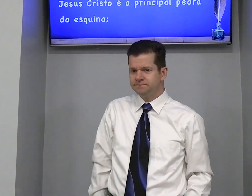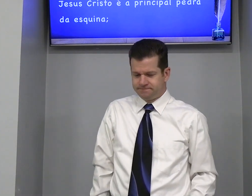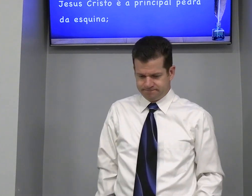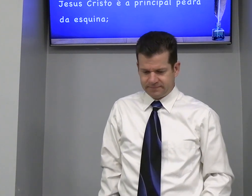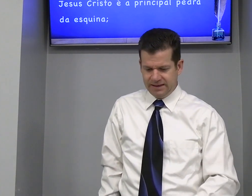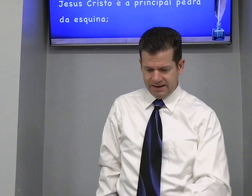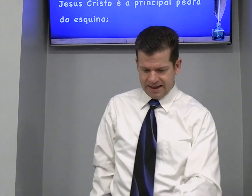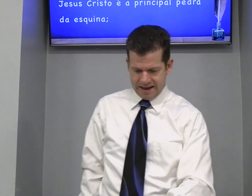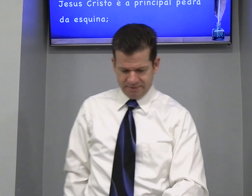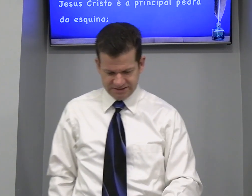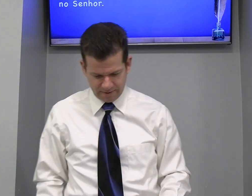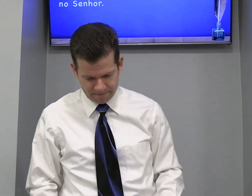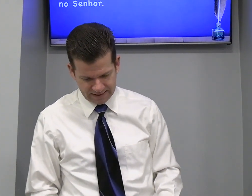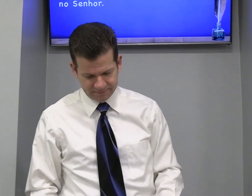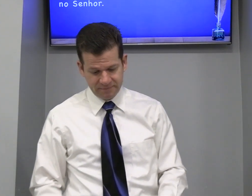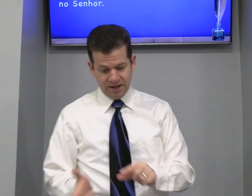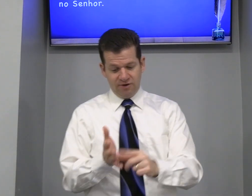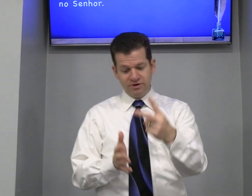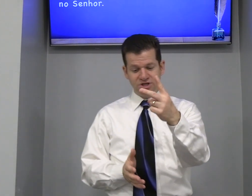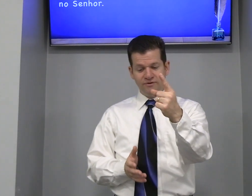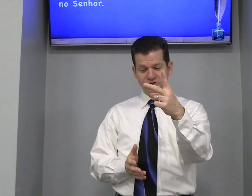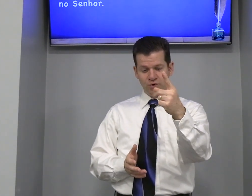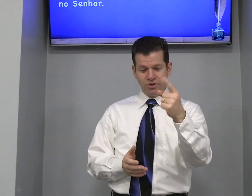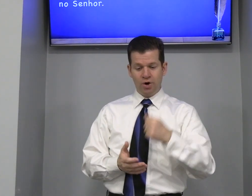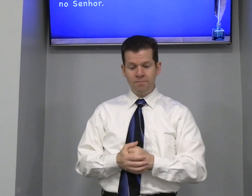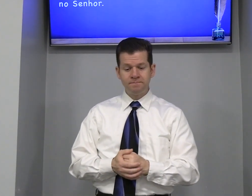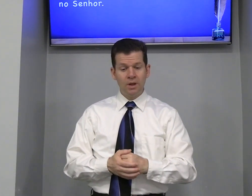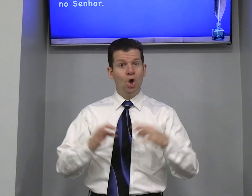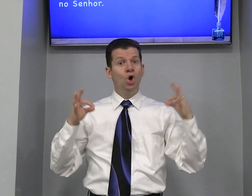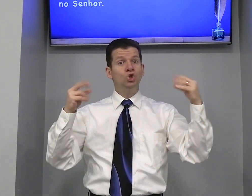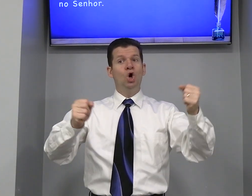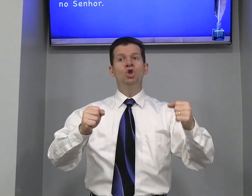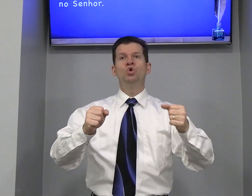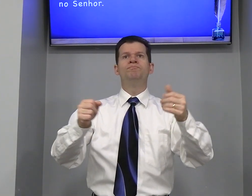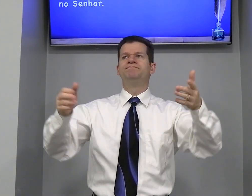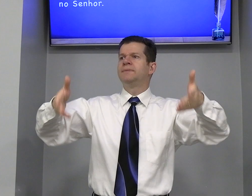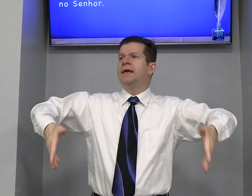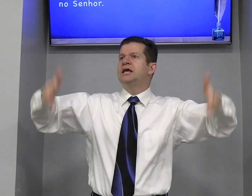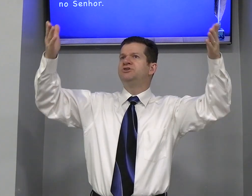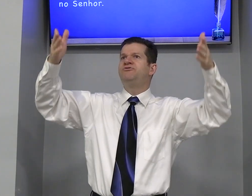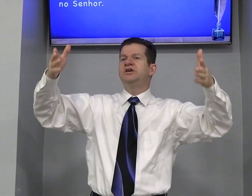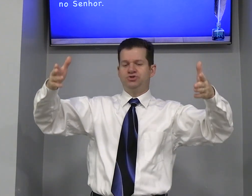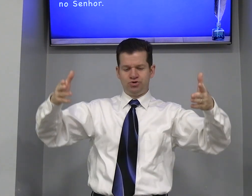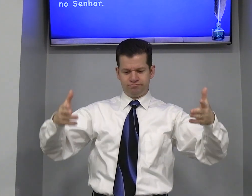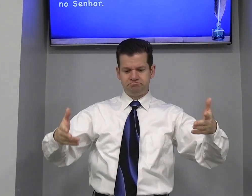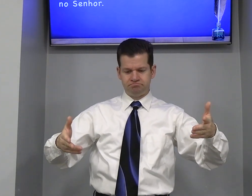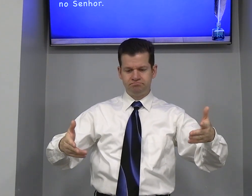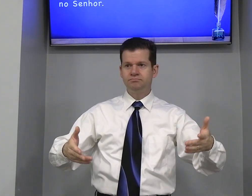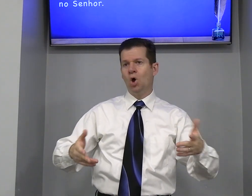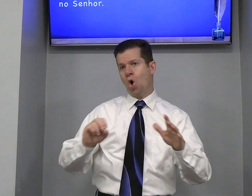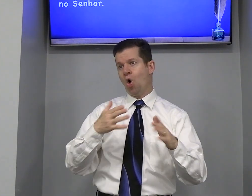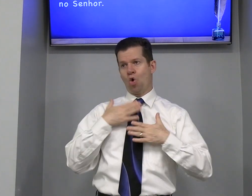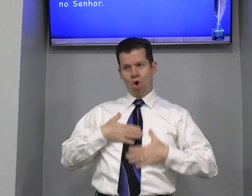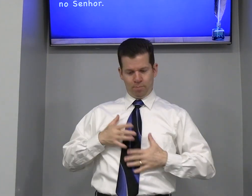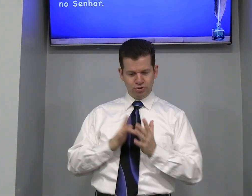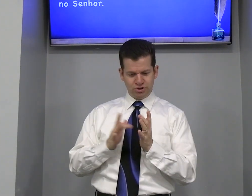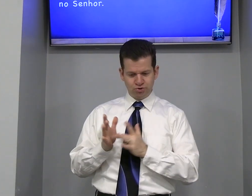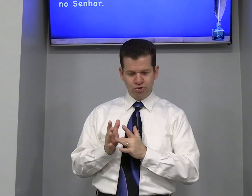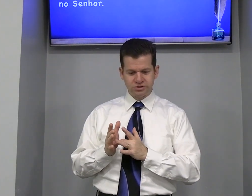Ele é A base De papel Percemente Então Todo Edifício Ou corpo De Jesus